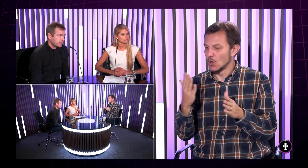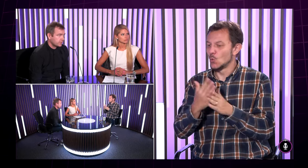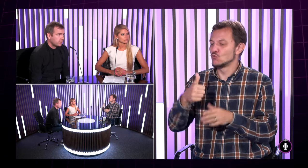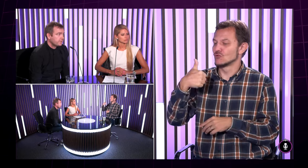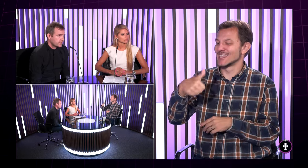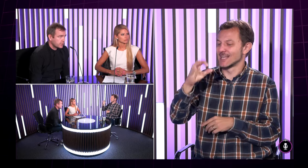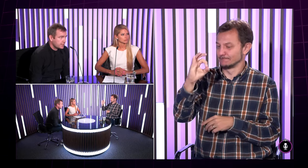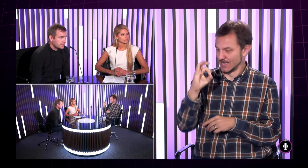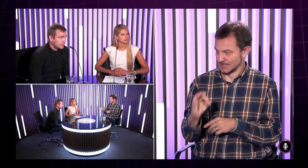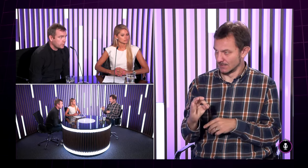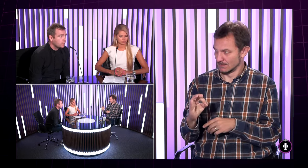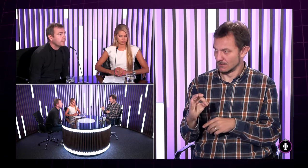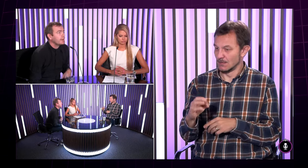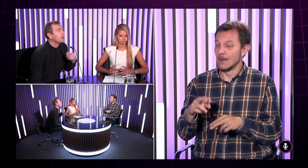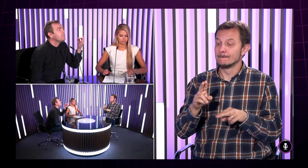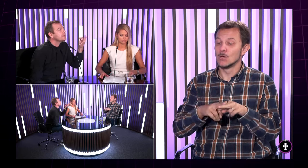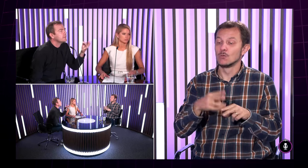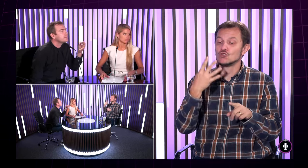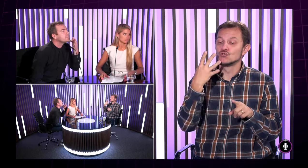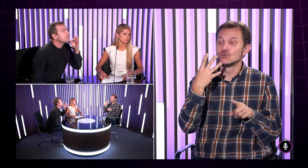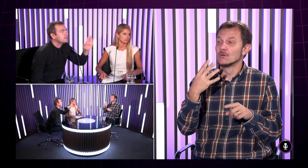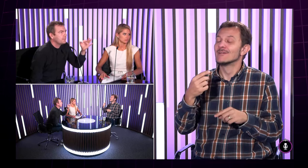40 rokov je